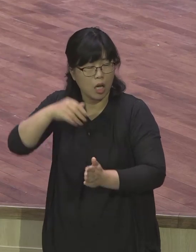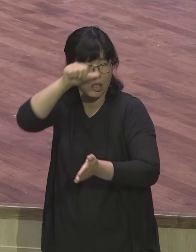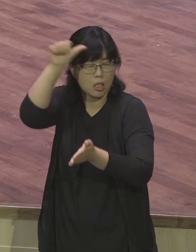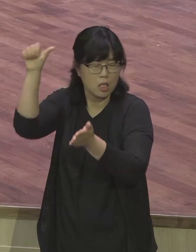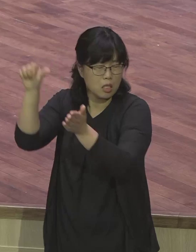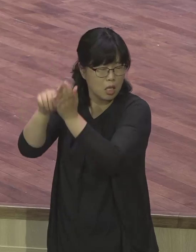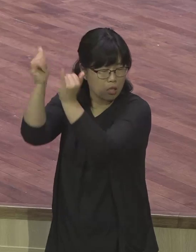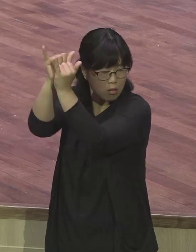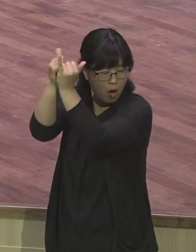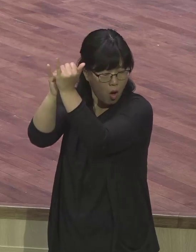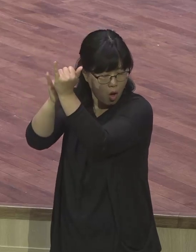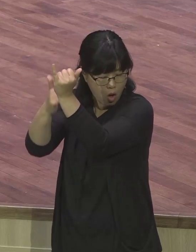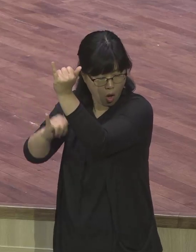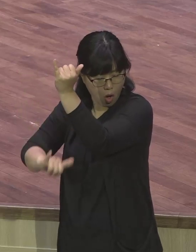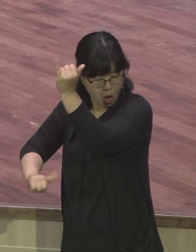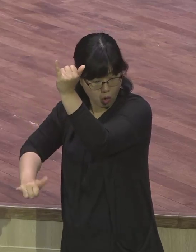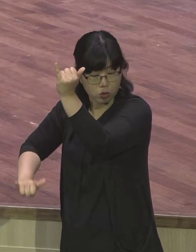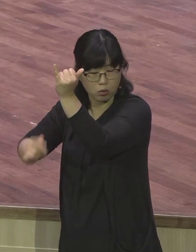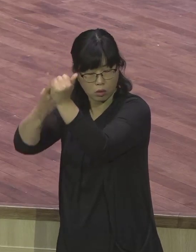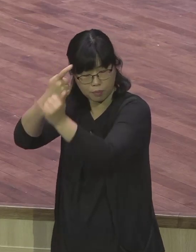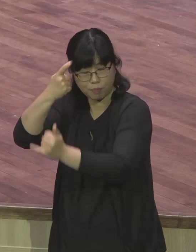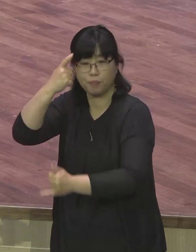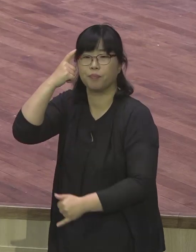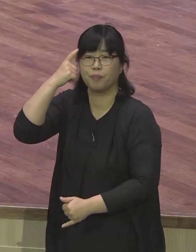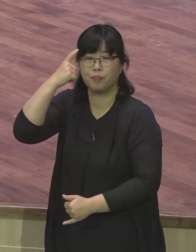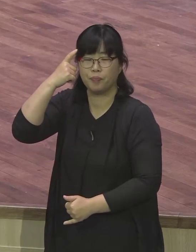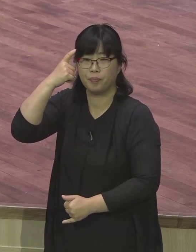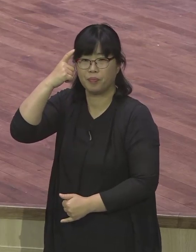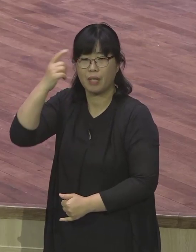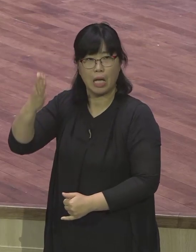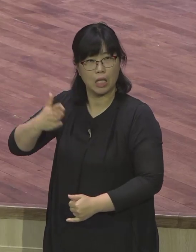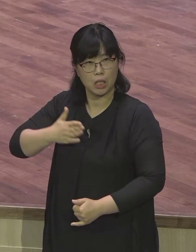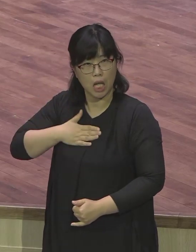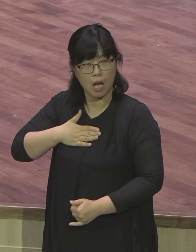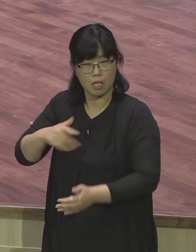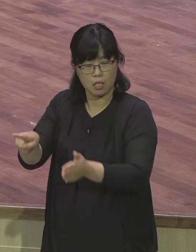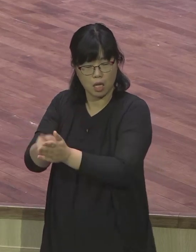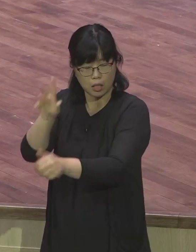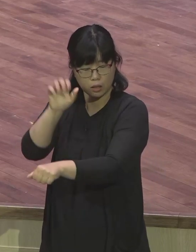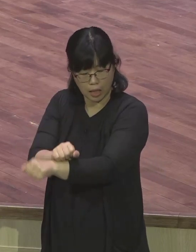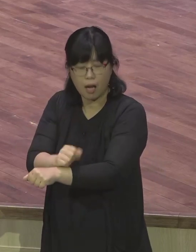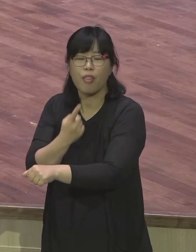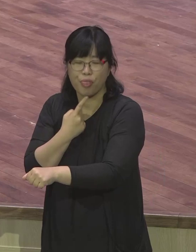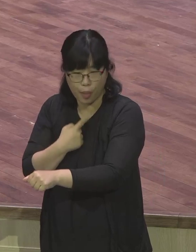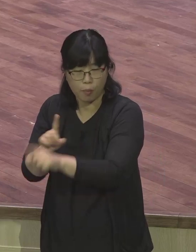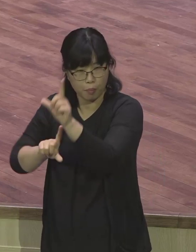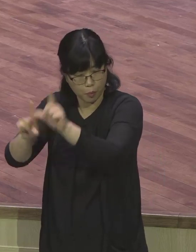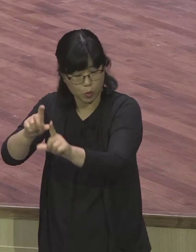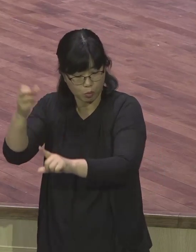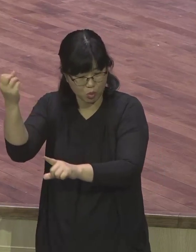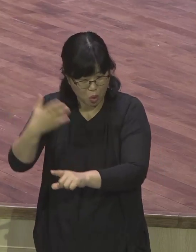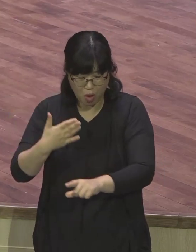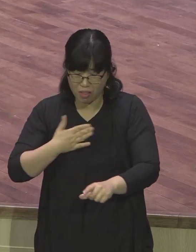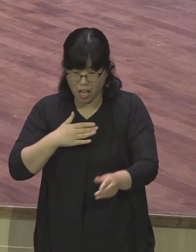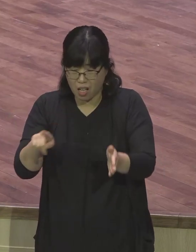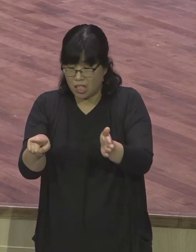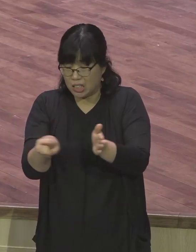신앙생활을 잘했던 모습들과 또 반대로 하나님을 떠나서 신앙생활을 안 하고 있었던 저의